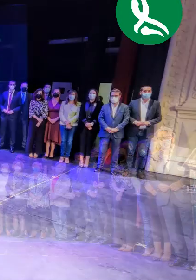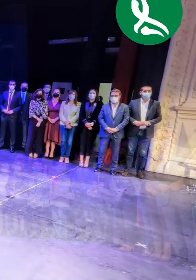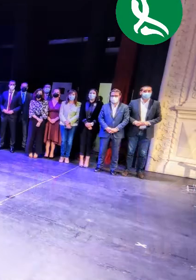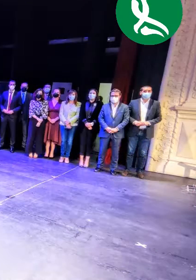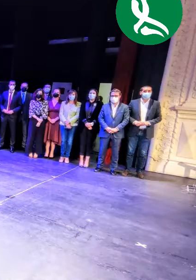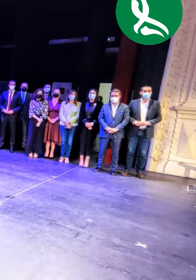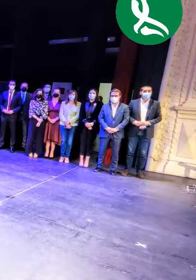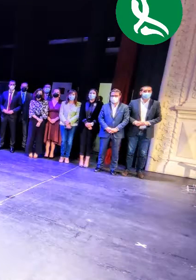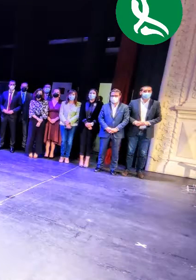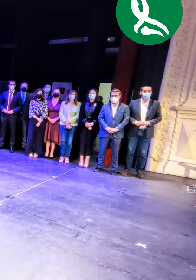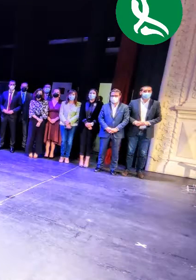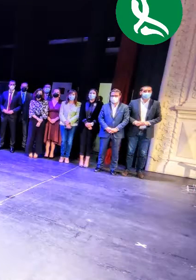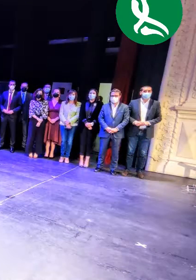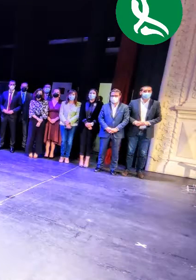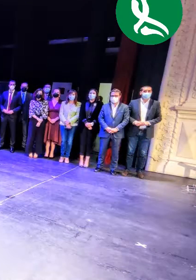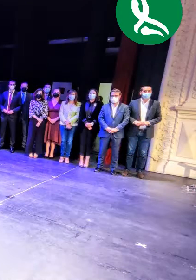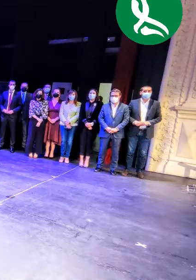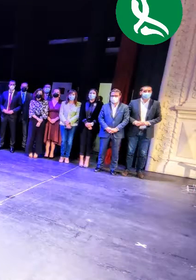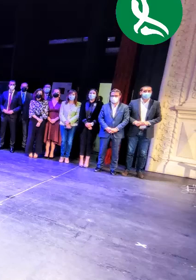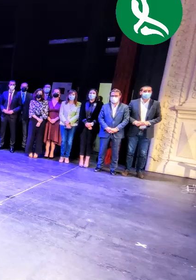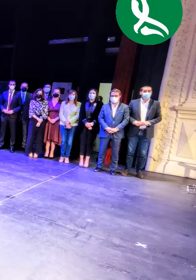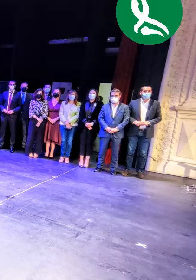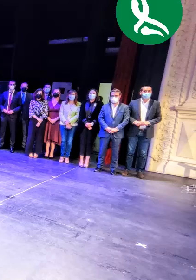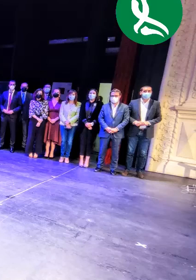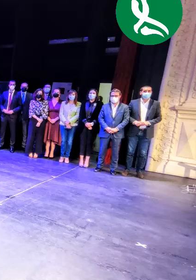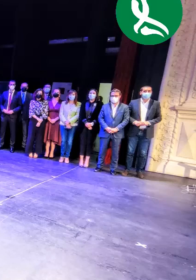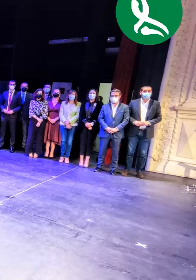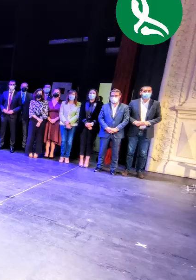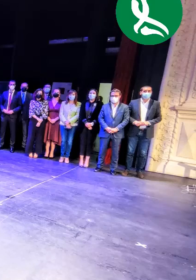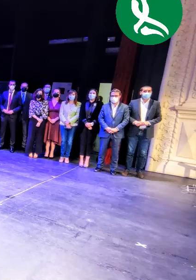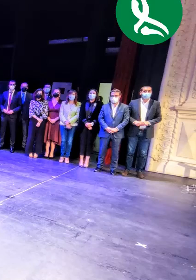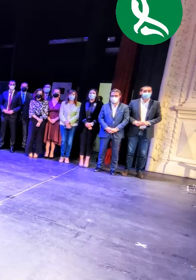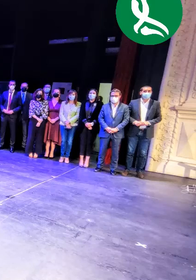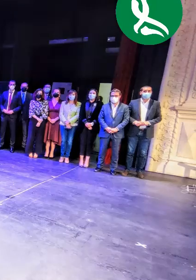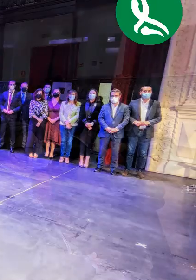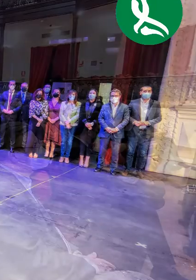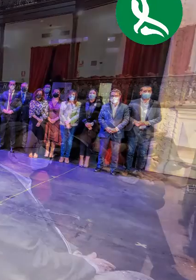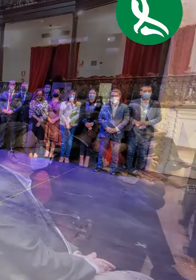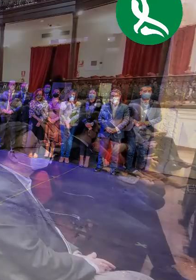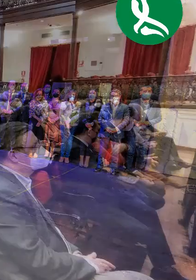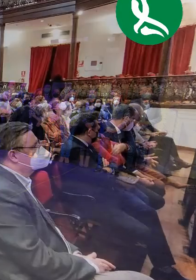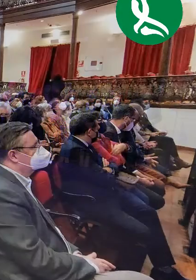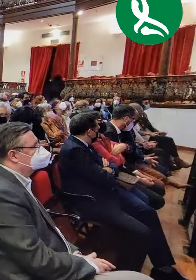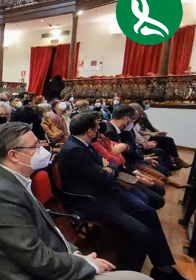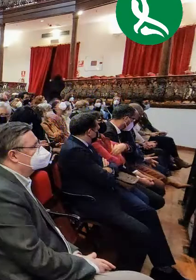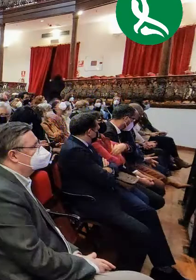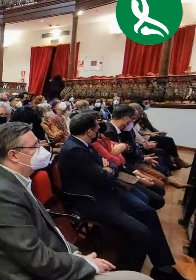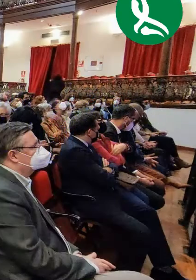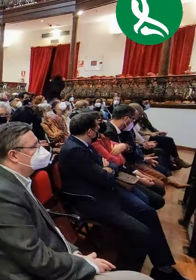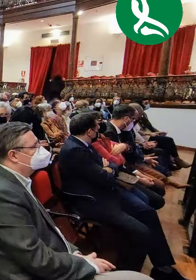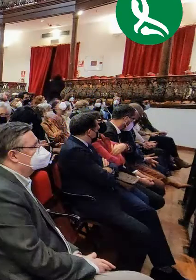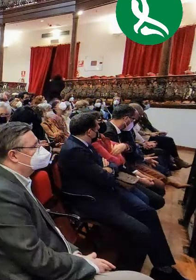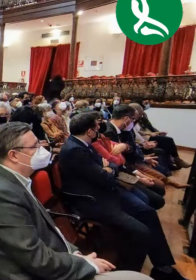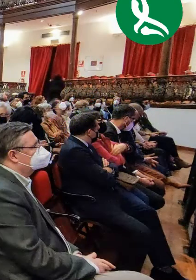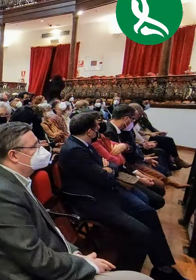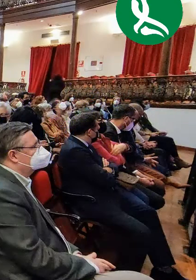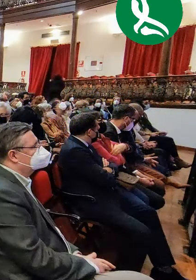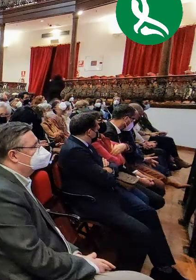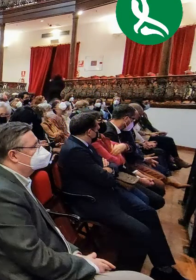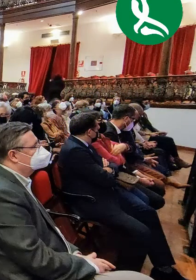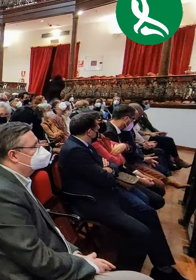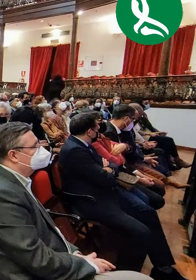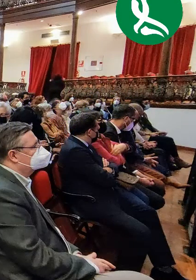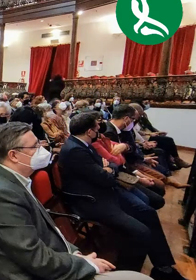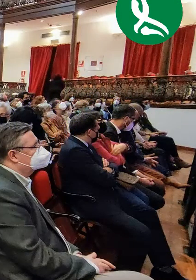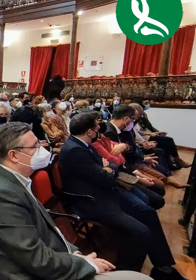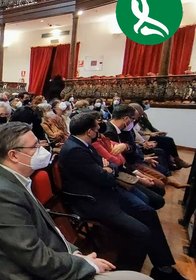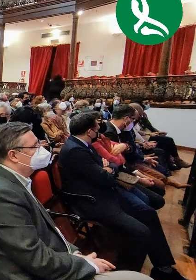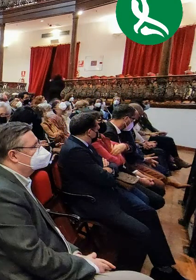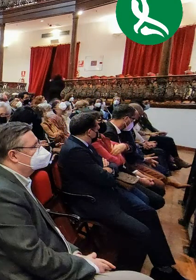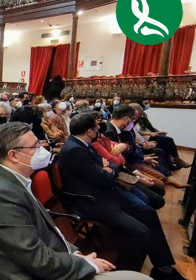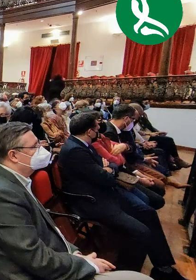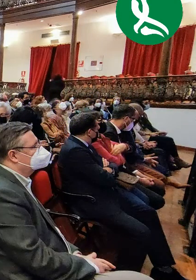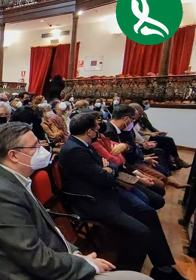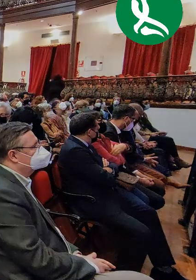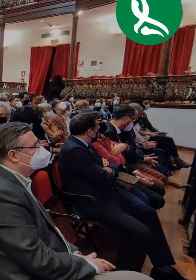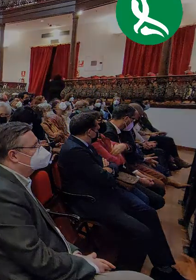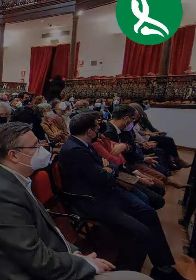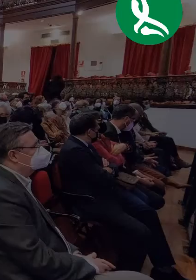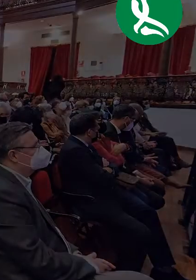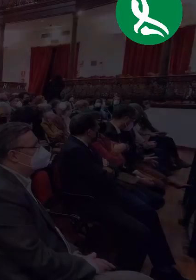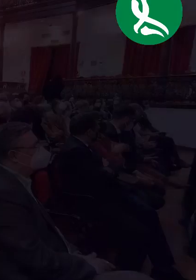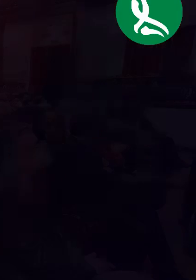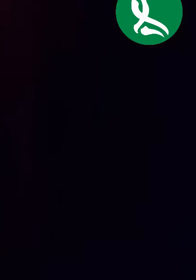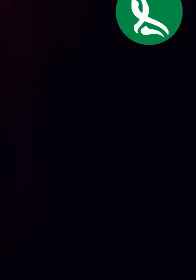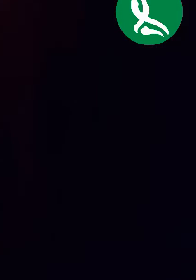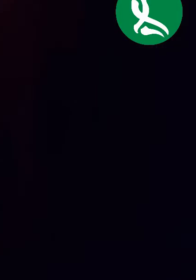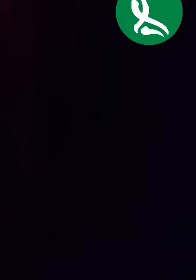del término, pero en este caso es más verdad que lo que imaginamos. Quizás hoy ellas sientan orgullo, tal vez ni siquiera sientan que este